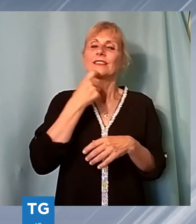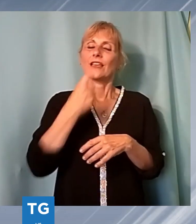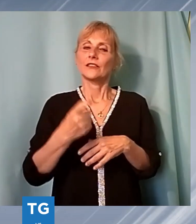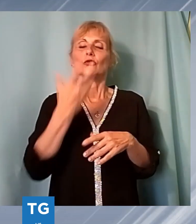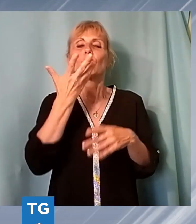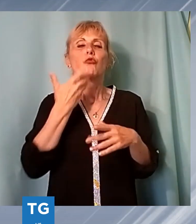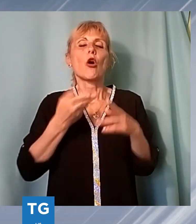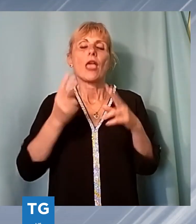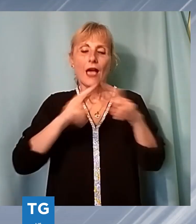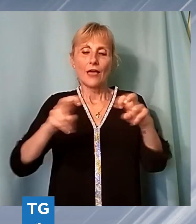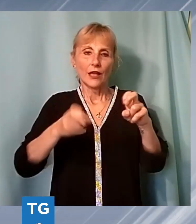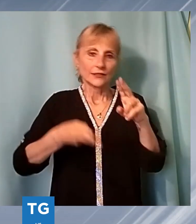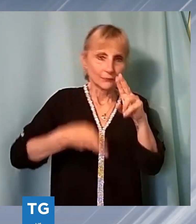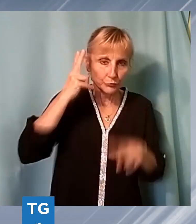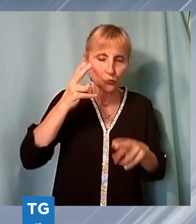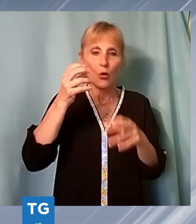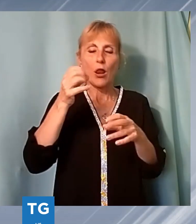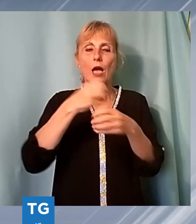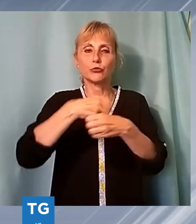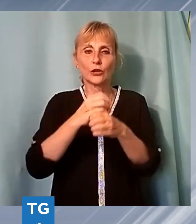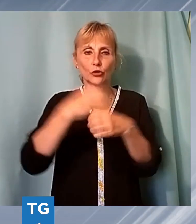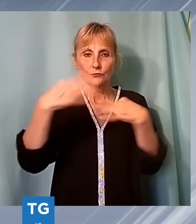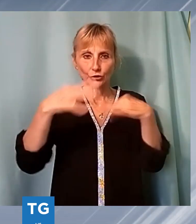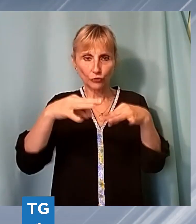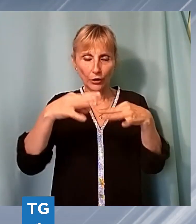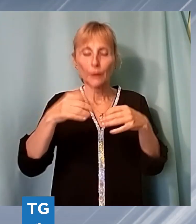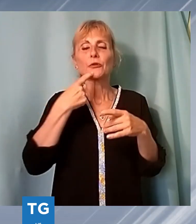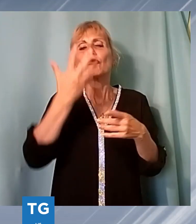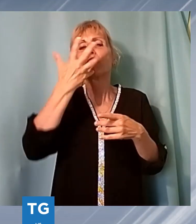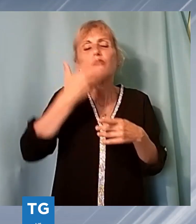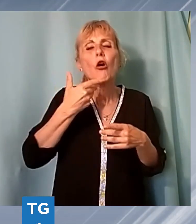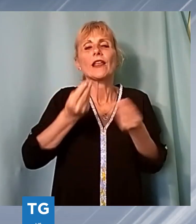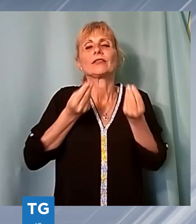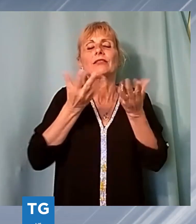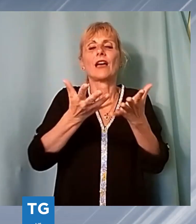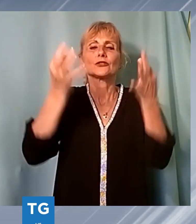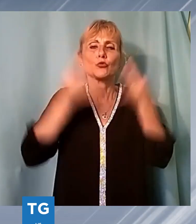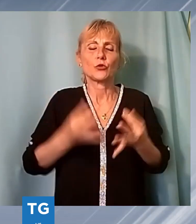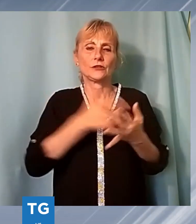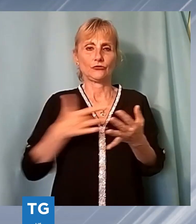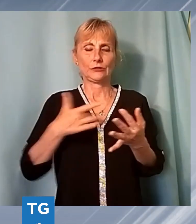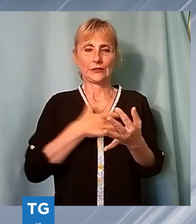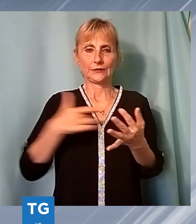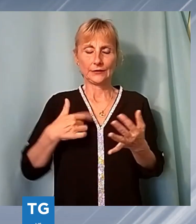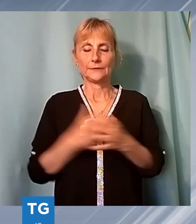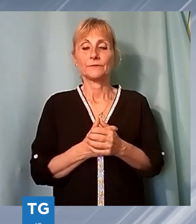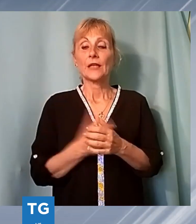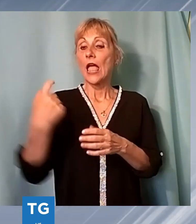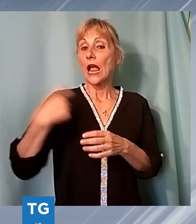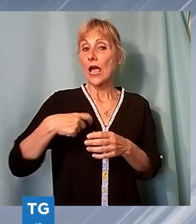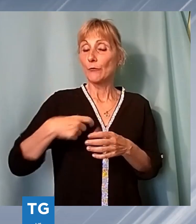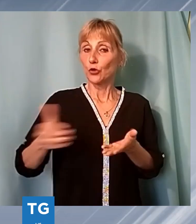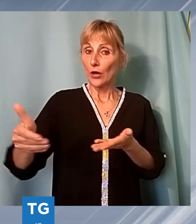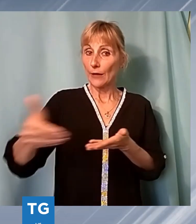laboratorio specializzato al fine di rassicurare ulteriormente la cittadinanza. Il campionamento sarà condotto in almeno quattro zone